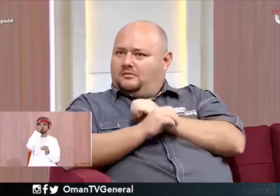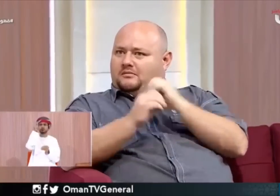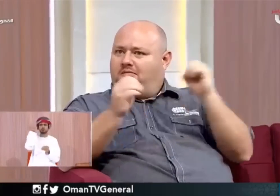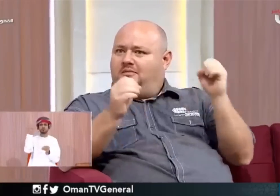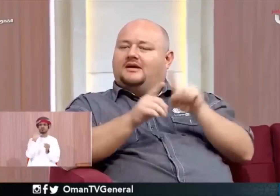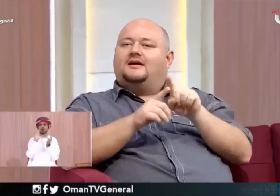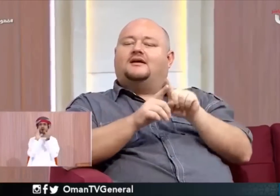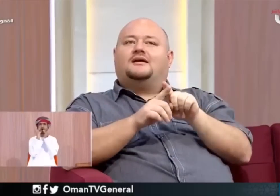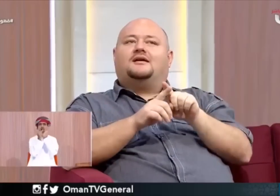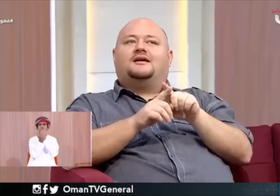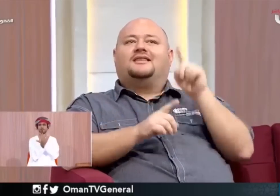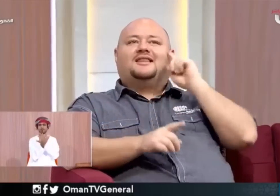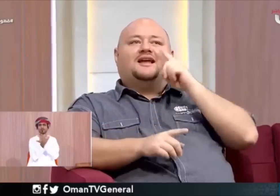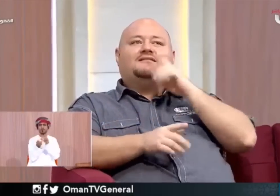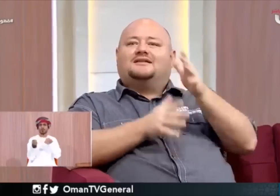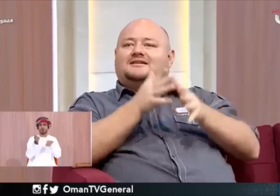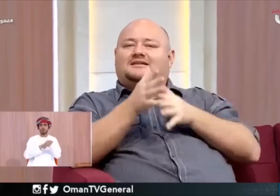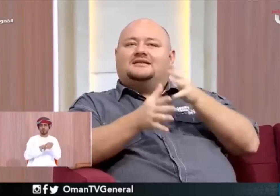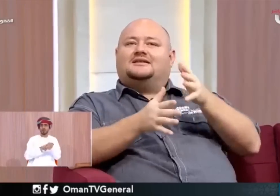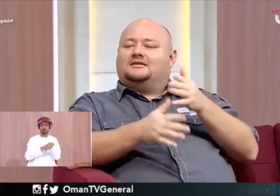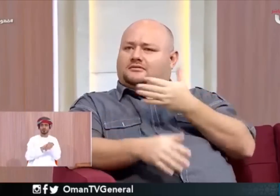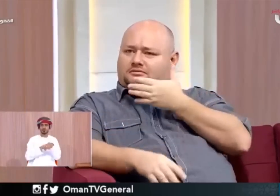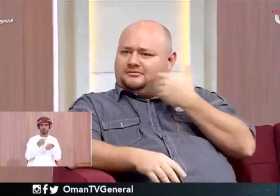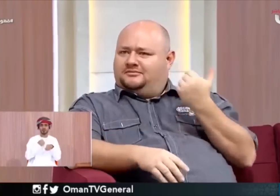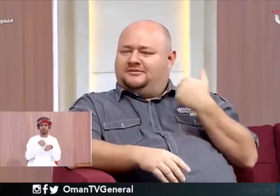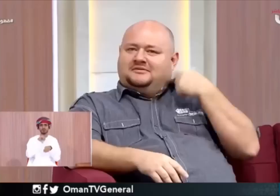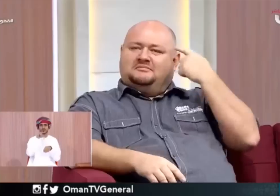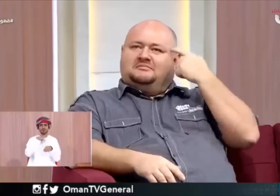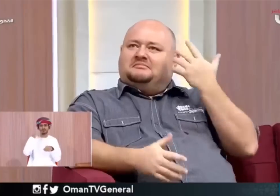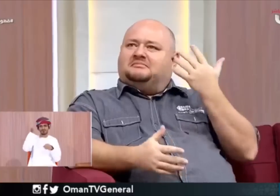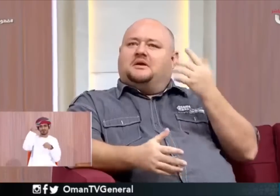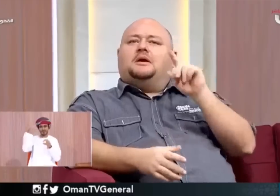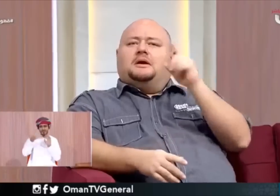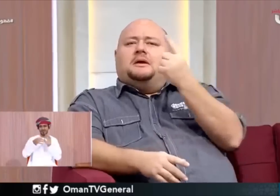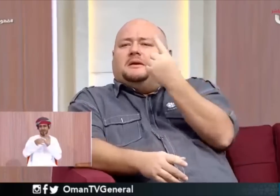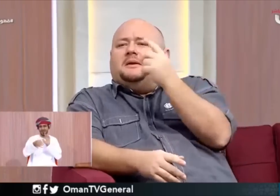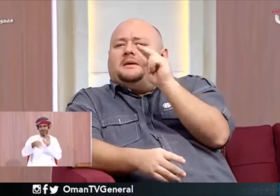وأحب أن أنا أقول في يوم الأيام أن أنا زورت دولة الفلانية والدولة الكذا والدولة كذا